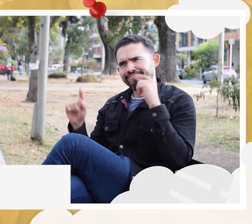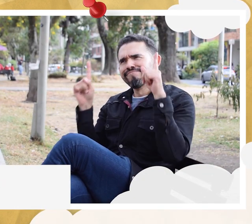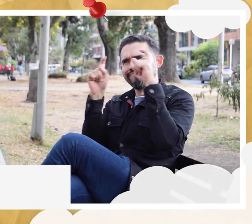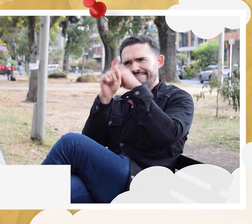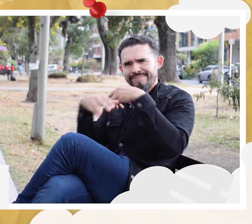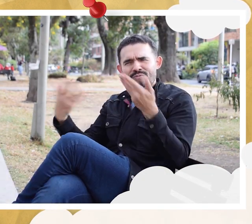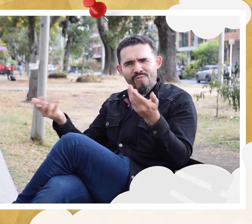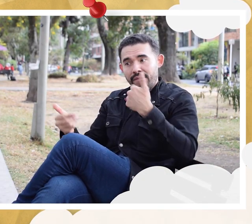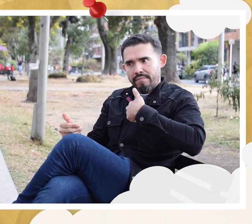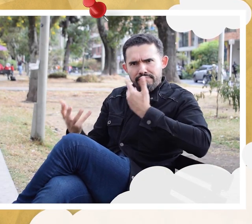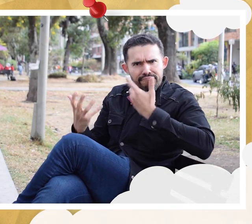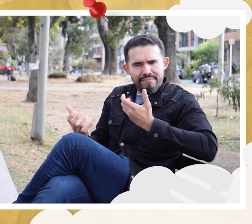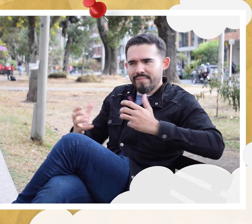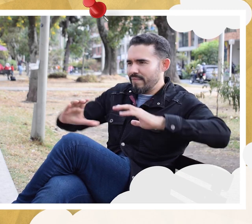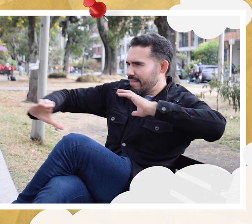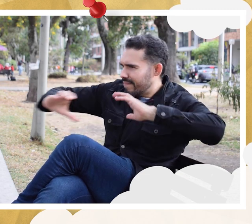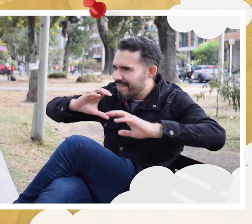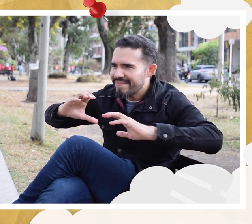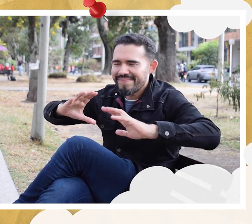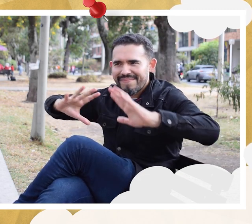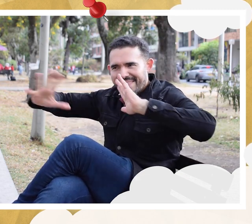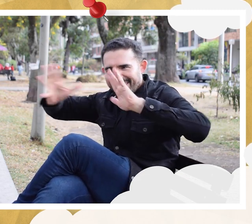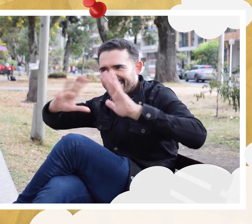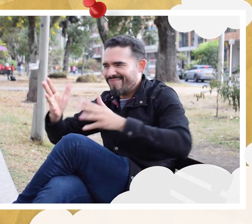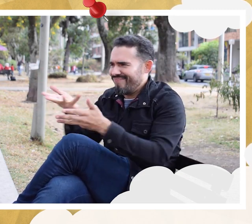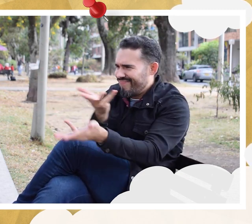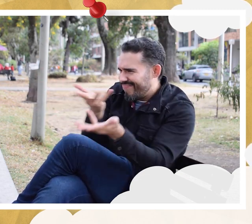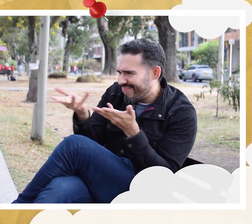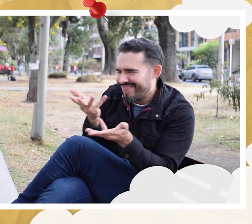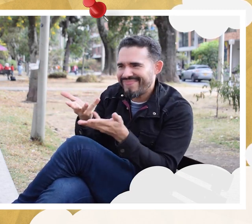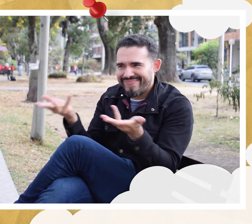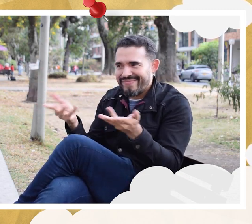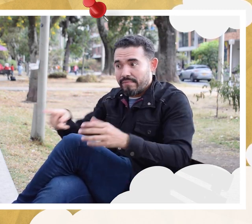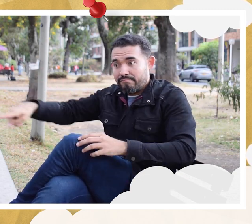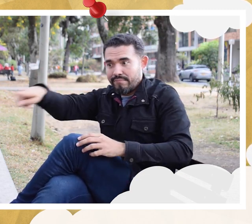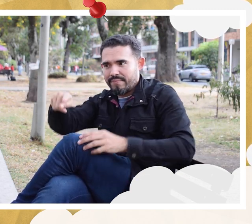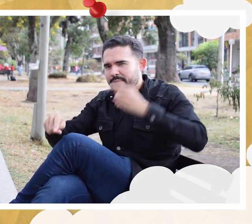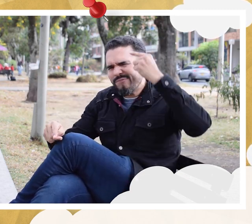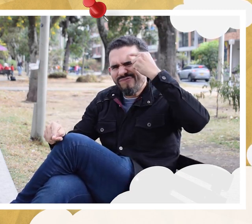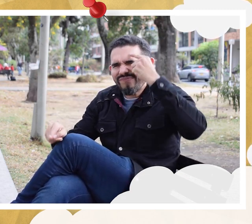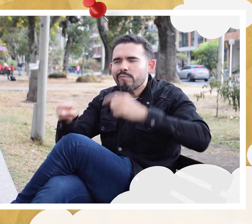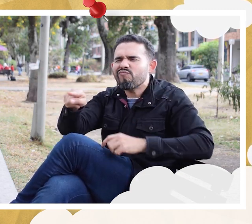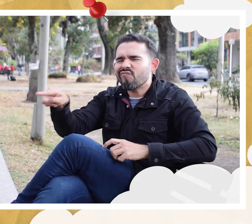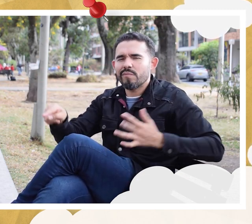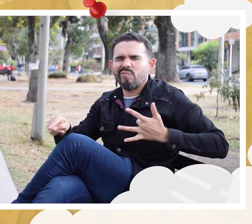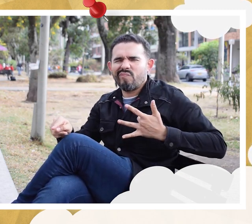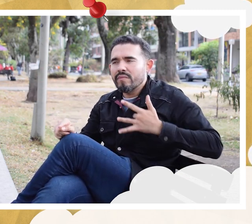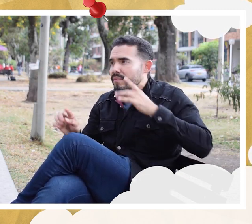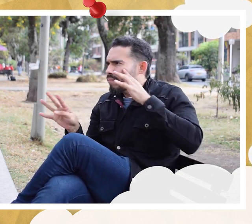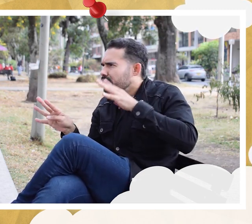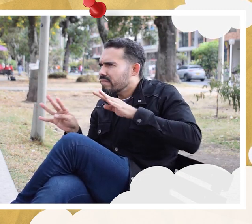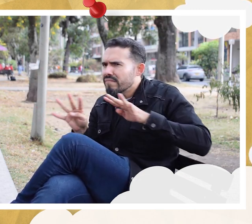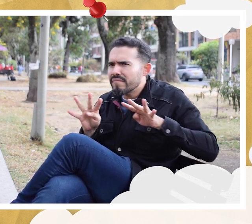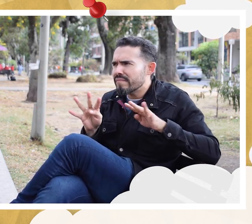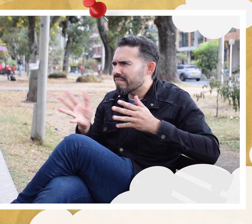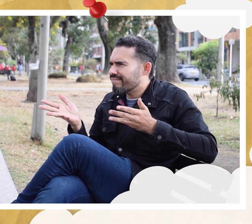de su dinámica de comunicación con la sociedad Un día reconozcan a un artista sordo Que se